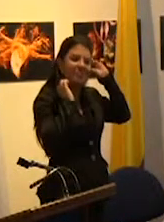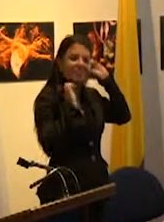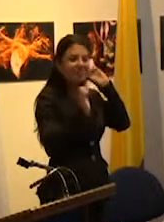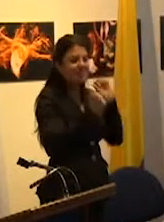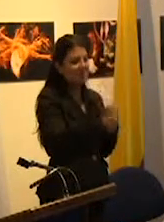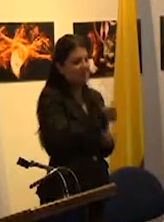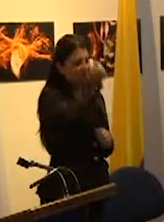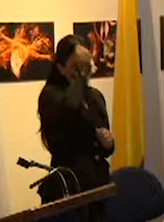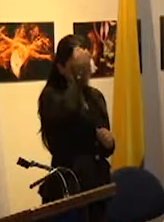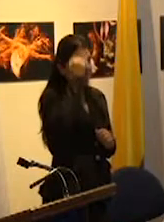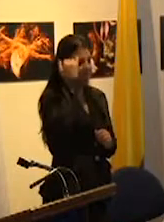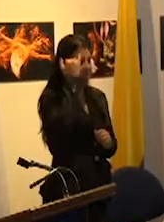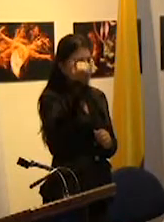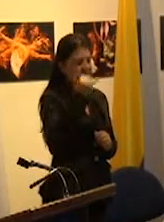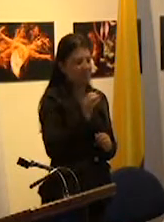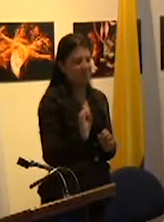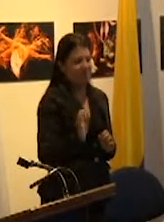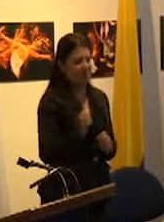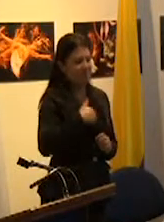fuertemente